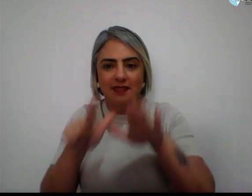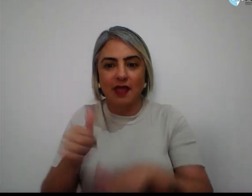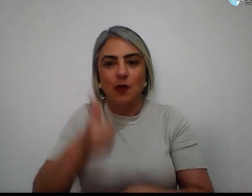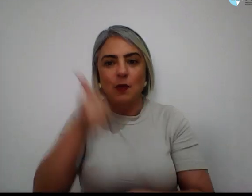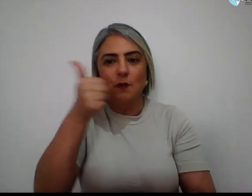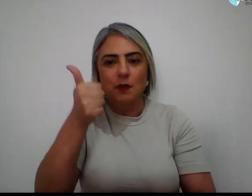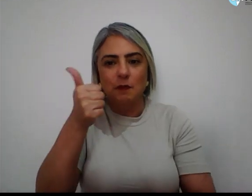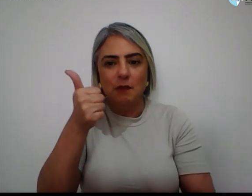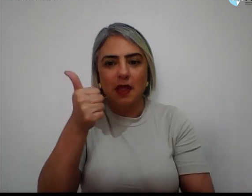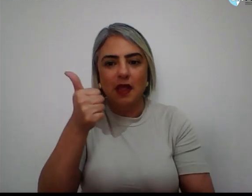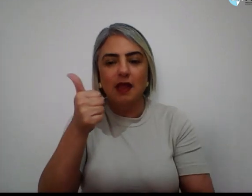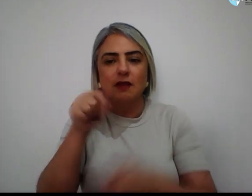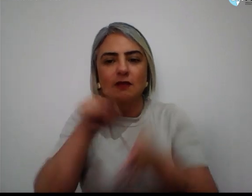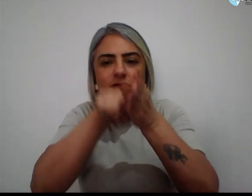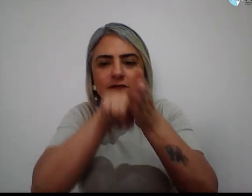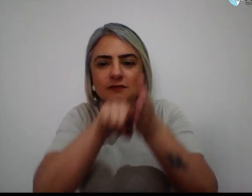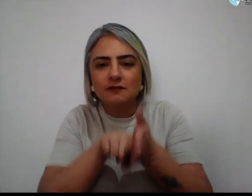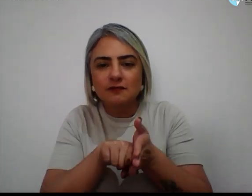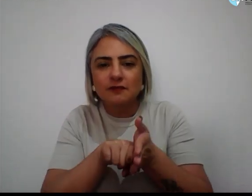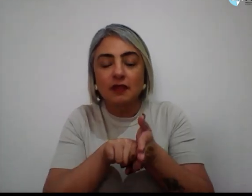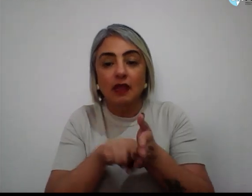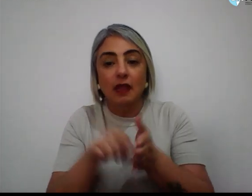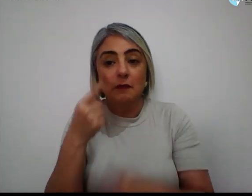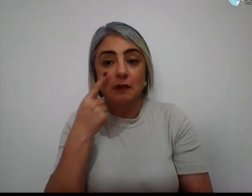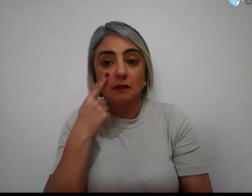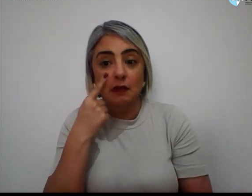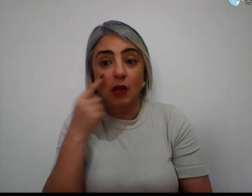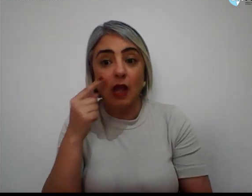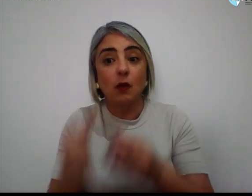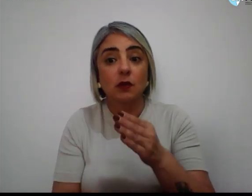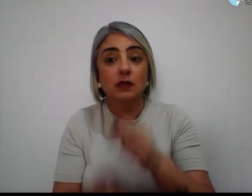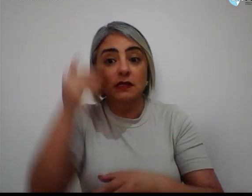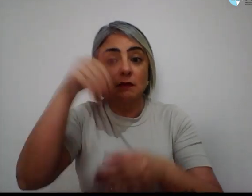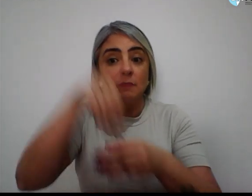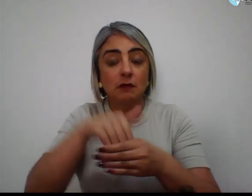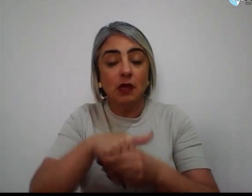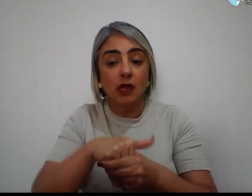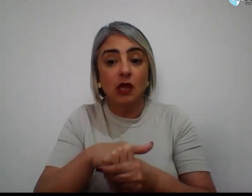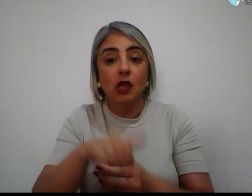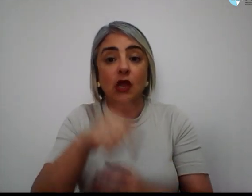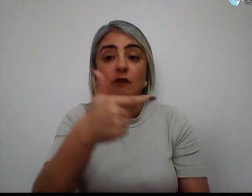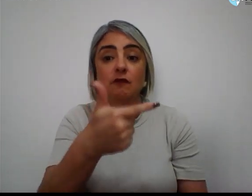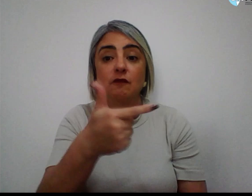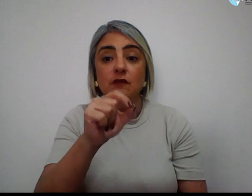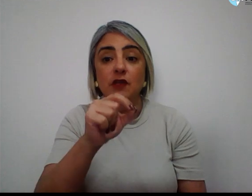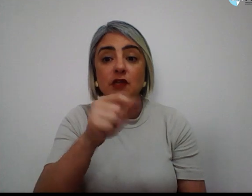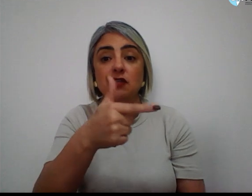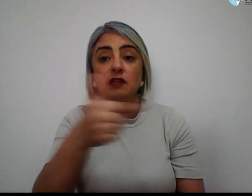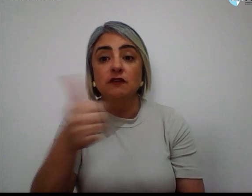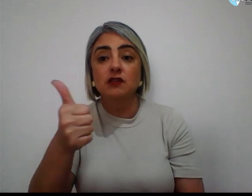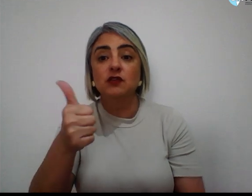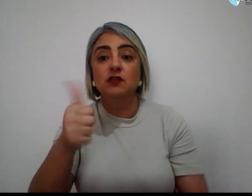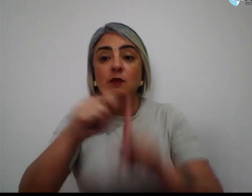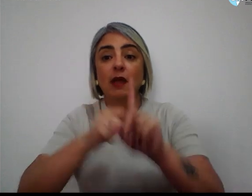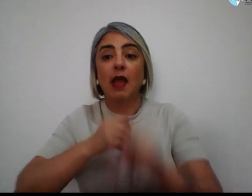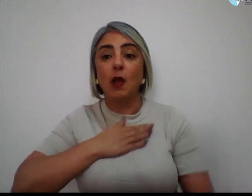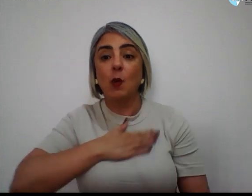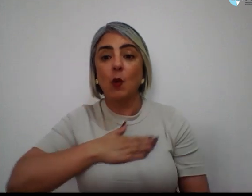turno da consulta está previsto para ocorrer nos dias 20 e 21 de agosto, com o